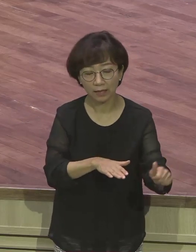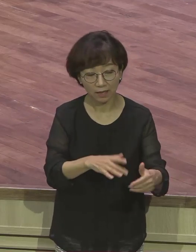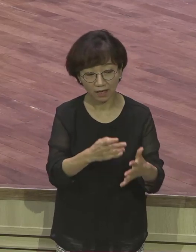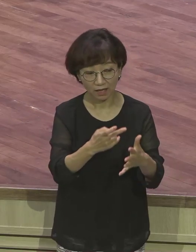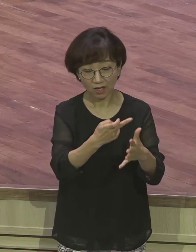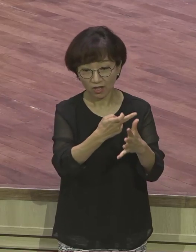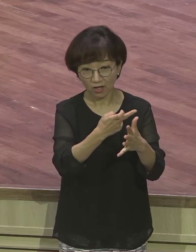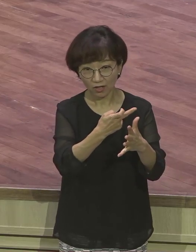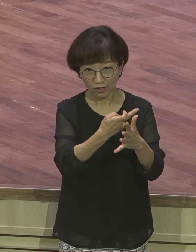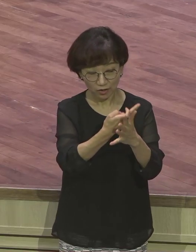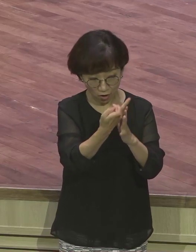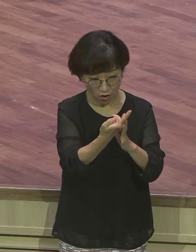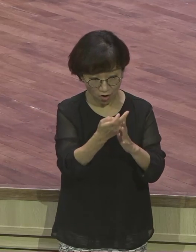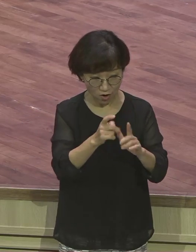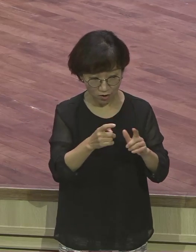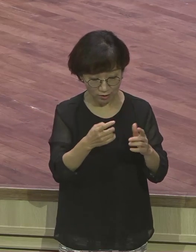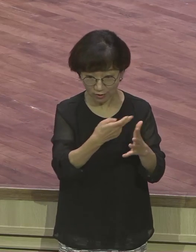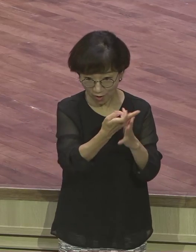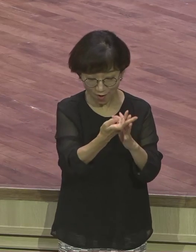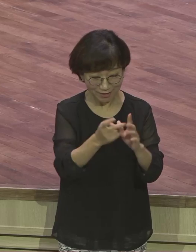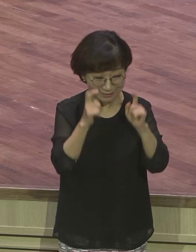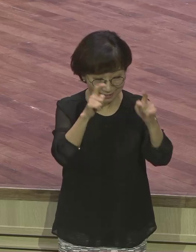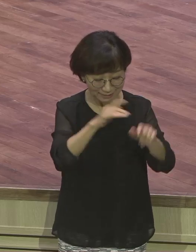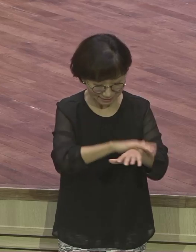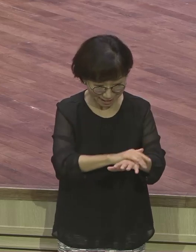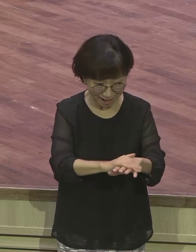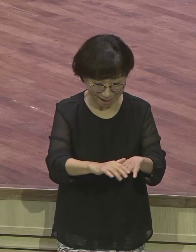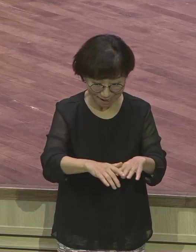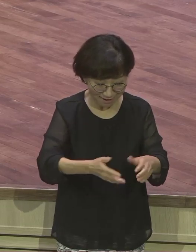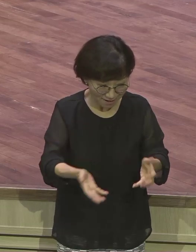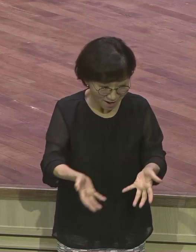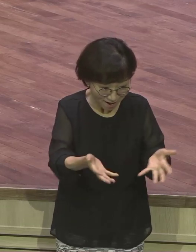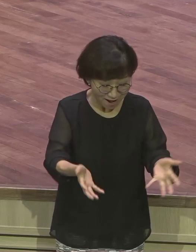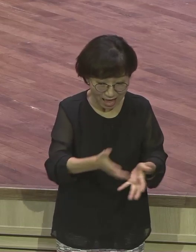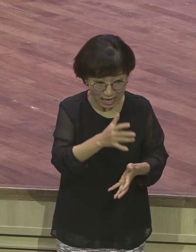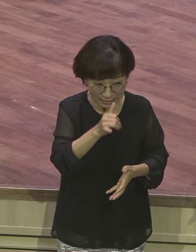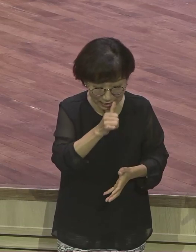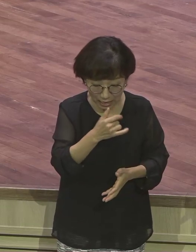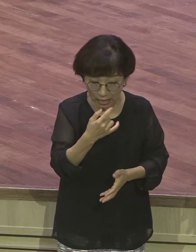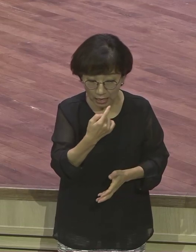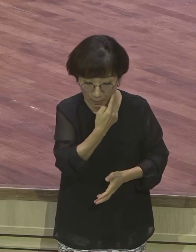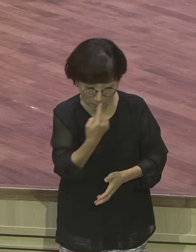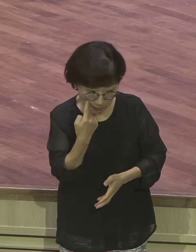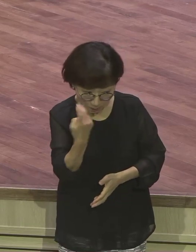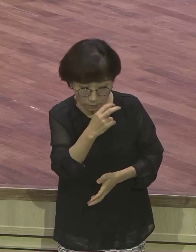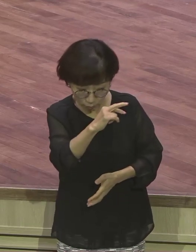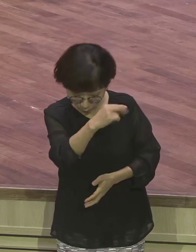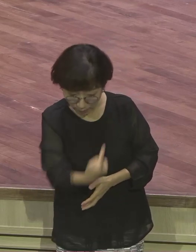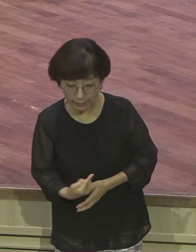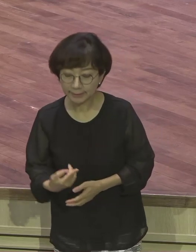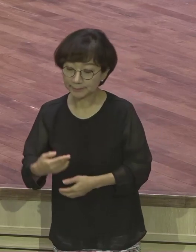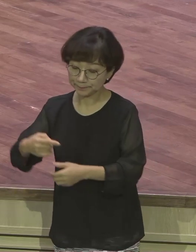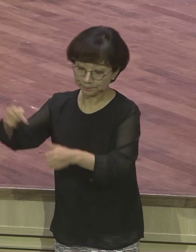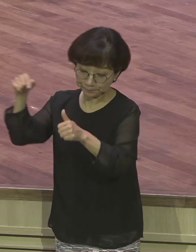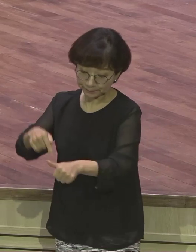요셉은 아버지의 말에 순종해서 형들을 찾아간 거예요. 그런데 형들은 이런 요셉을 보면서